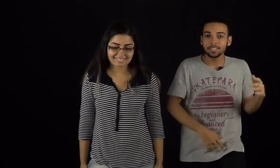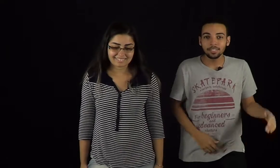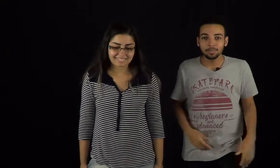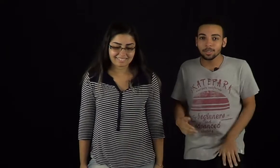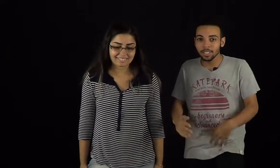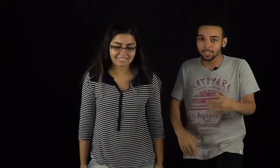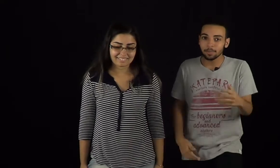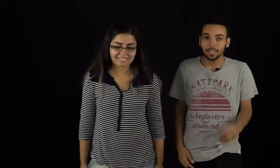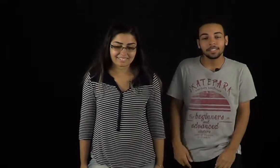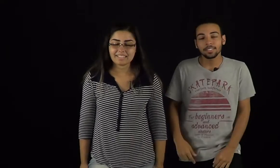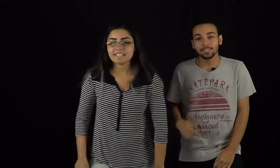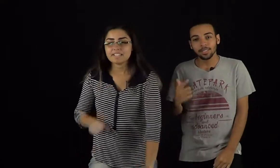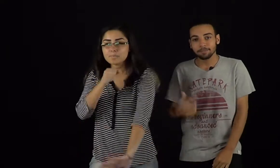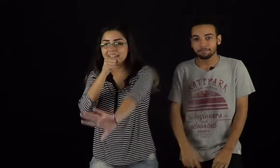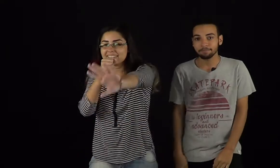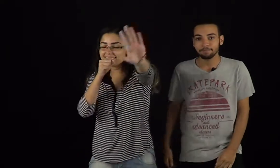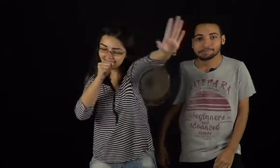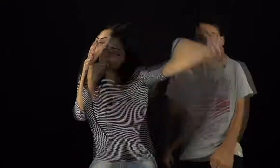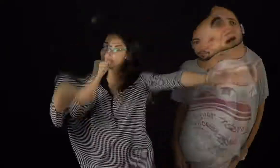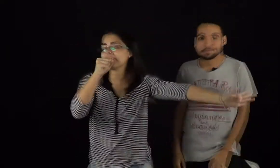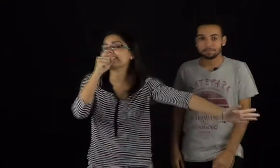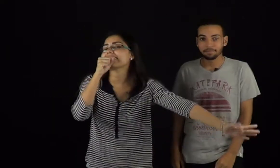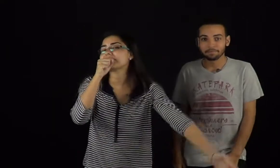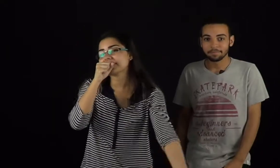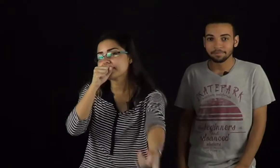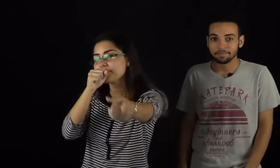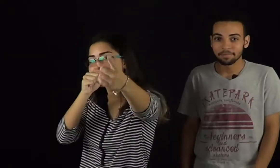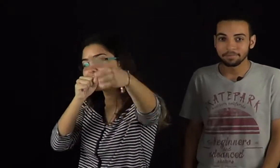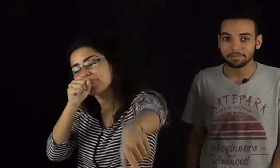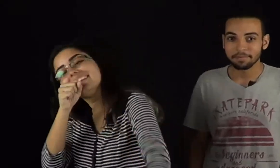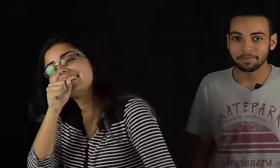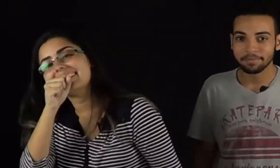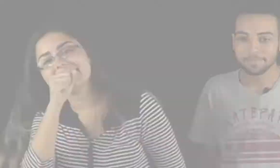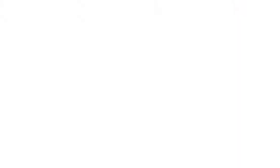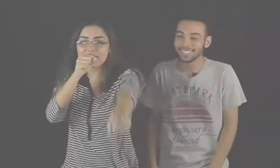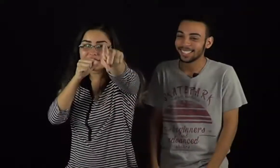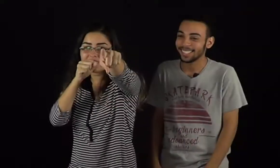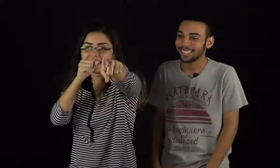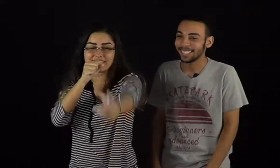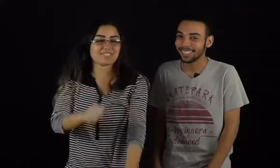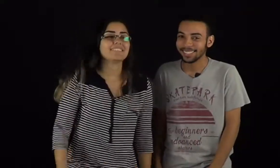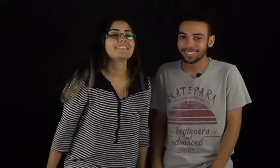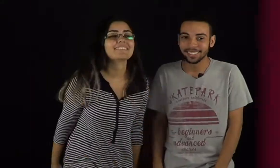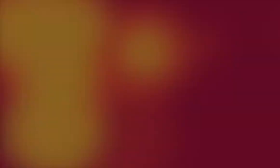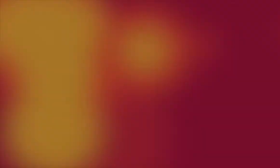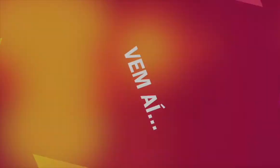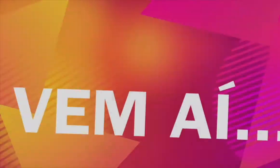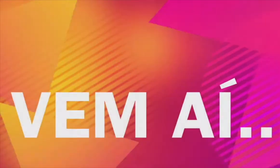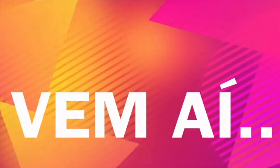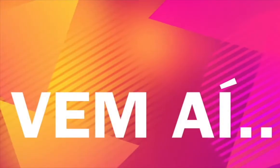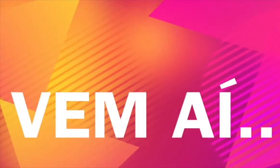de vôlei, essas paradas. É isso aí. E uma linda capela, você não pode perder. Solta o vídeo! Tchau,